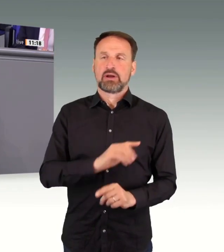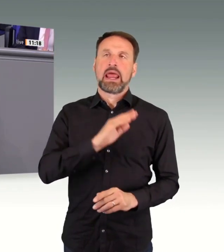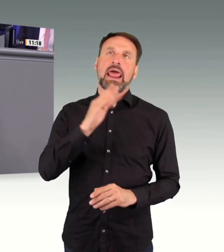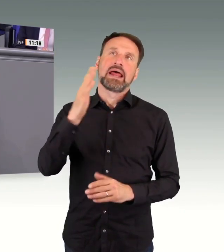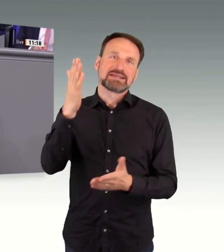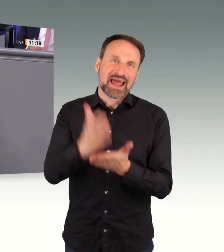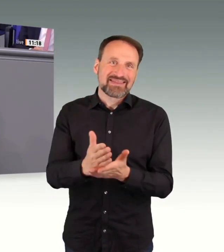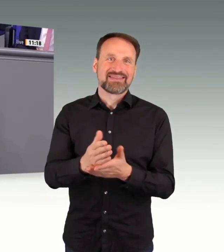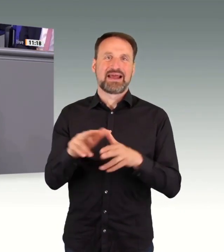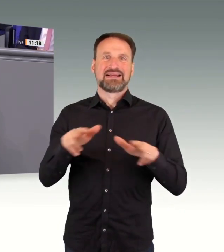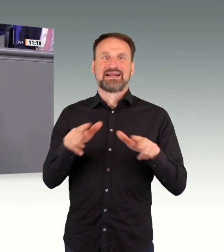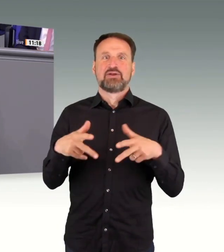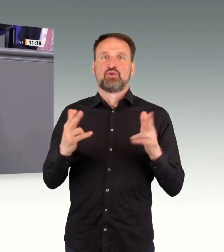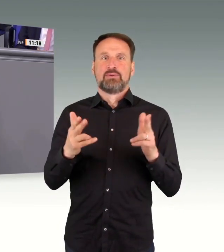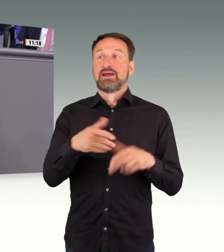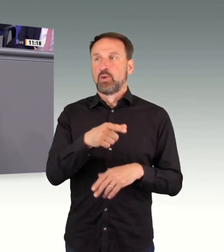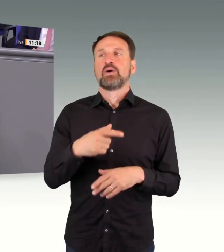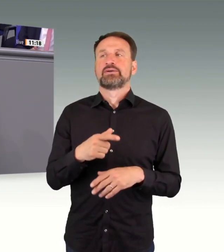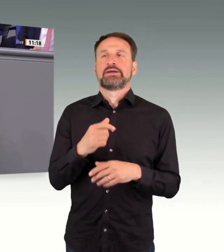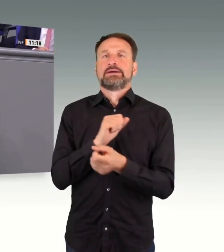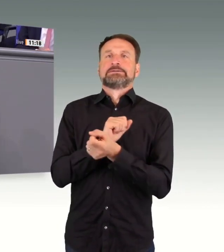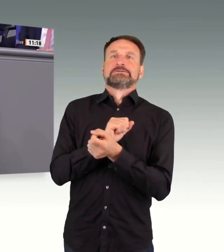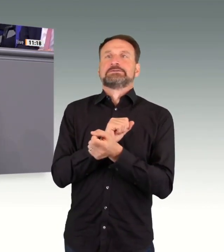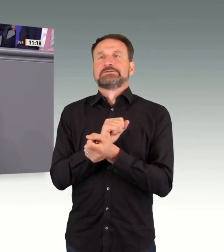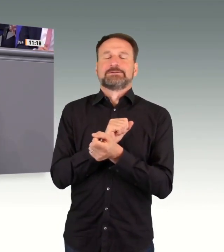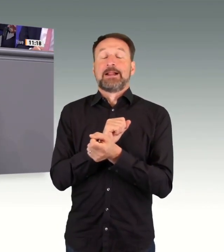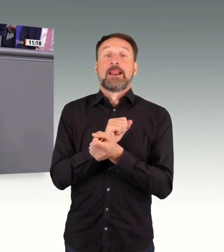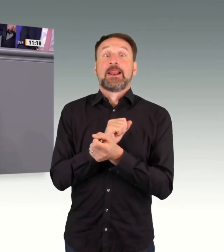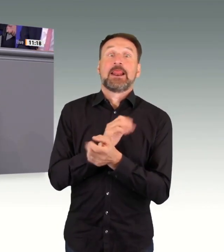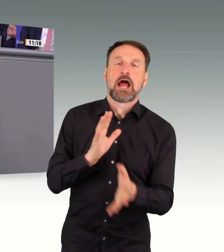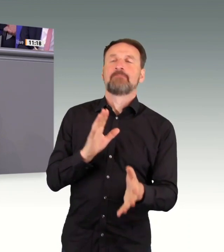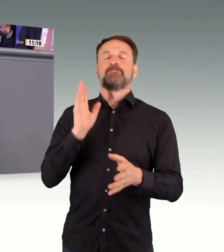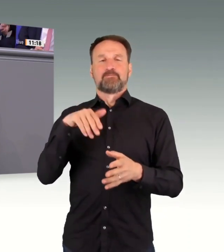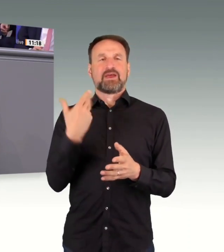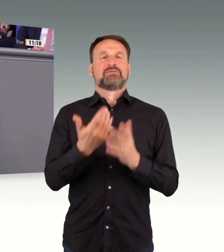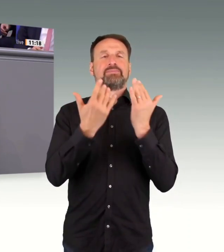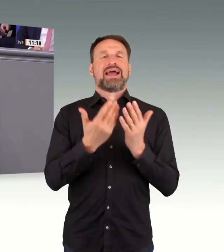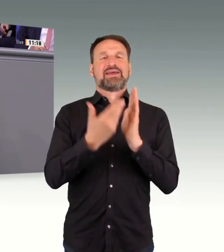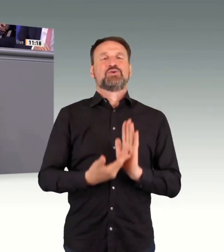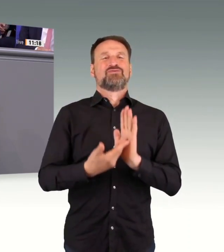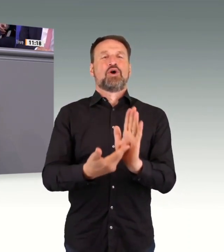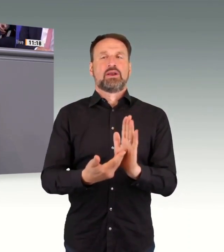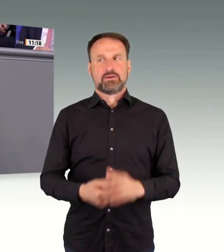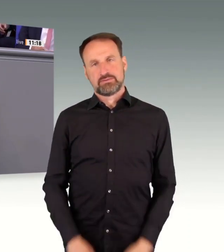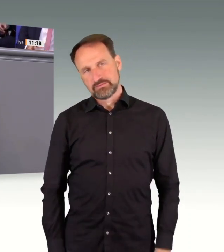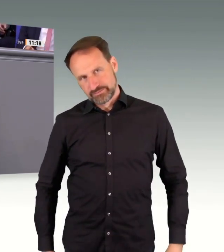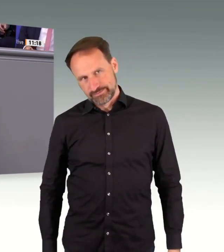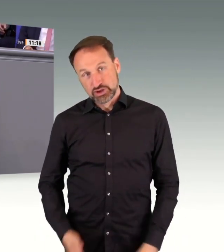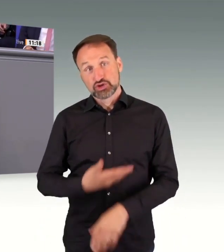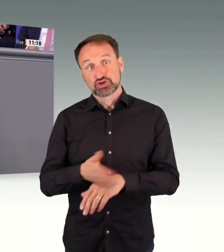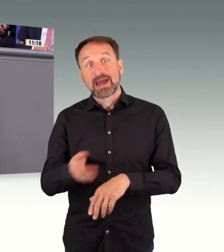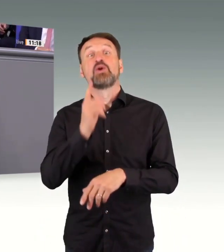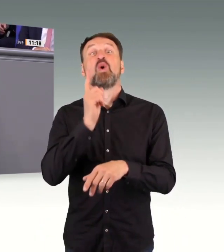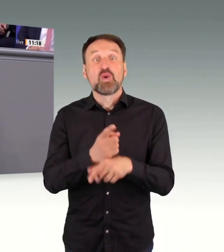an diese Fesseln gebunden war, hat er dann eine Berechnung vorgelegt. Das war zugegeben etwas spät. Und es war auch noch viel zu niedrig.